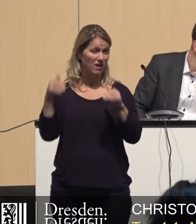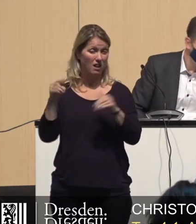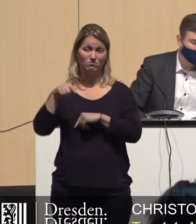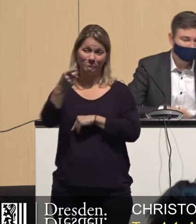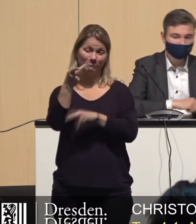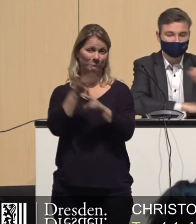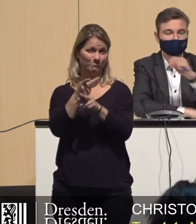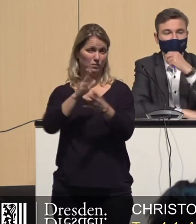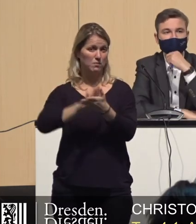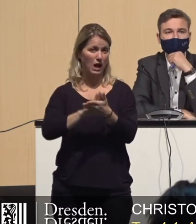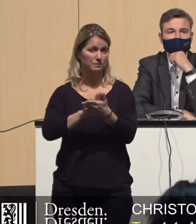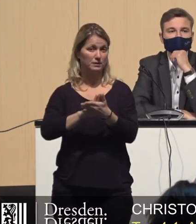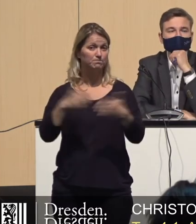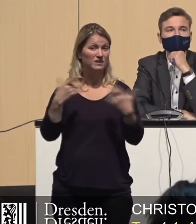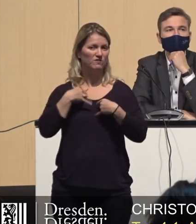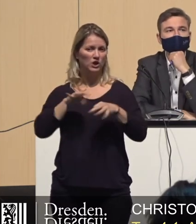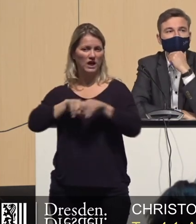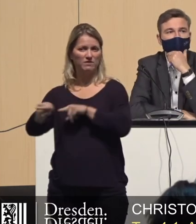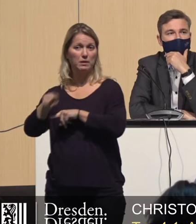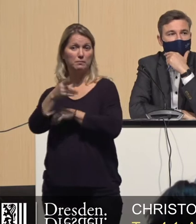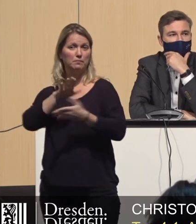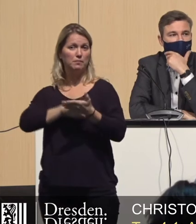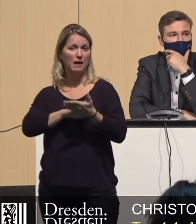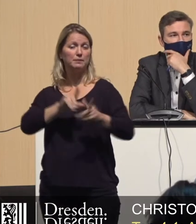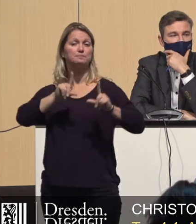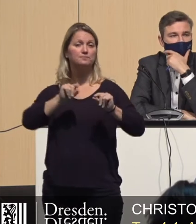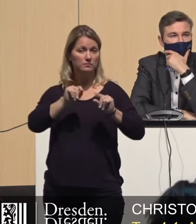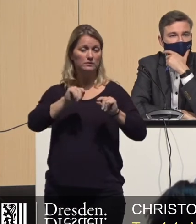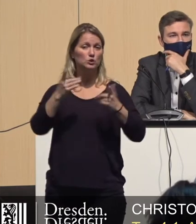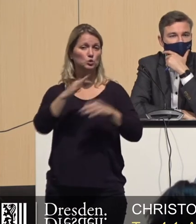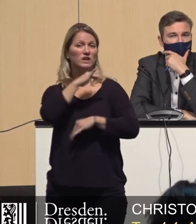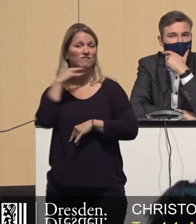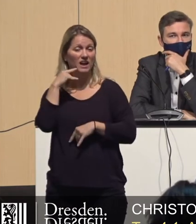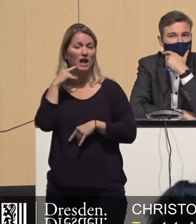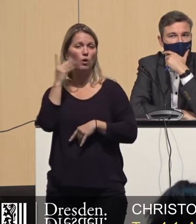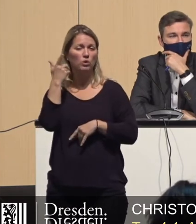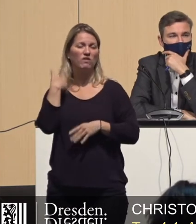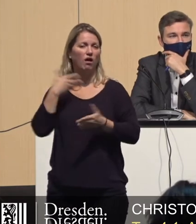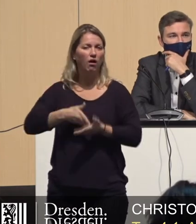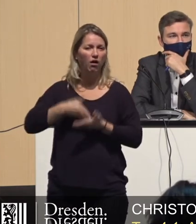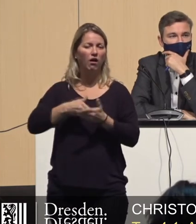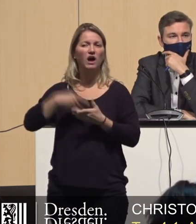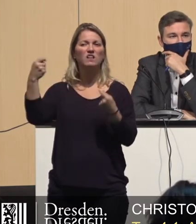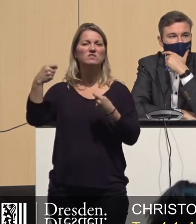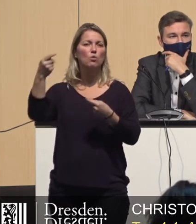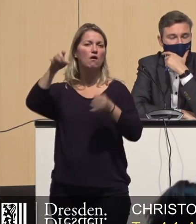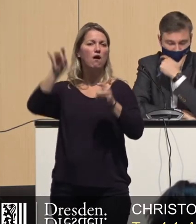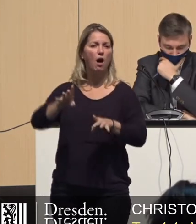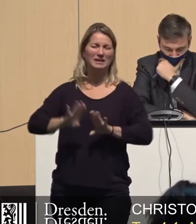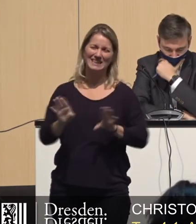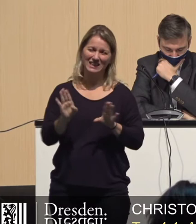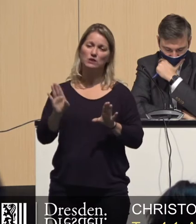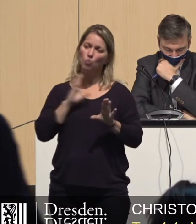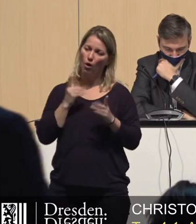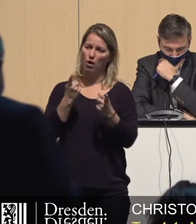entscheidend als FDP, damit das funktioniert, dass wir nicht zu viele und zu hohe Hürden den Investoren vor die Füße legen.